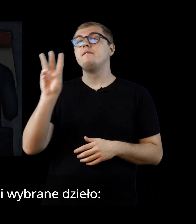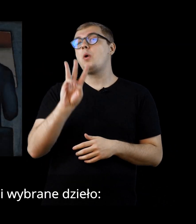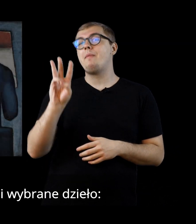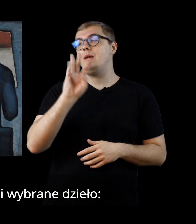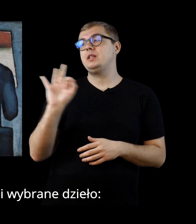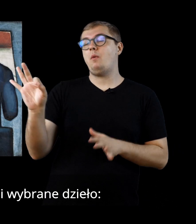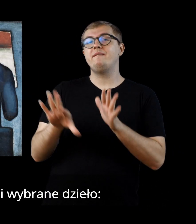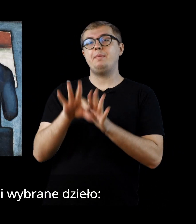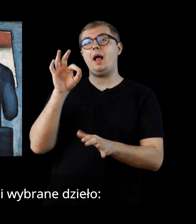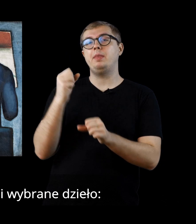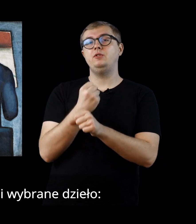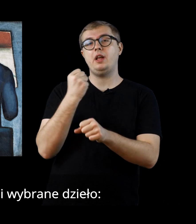Wróblewski i wybrane dzieło.